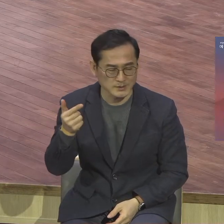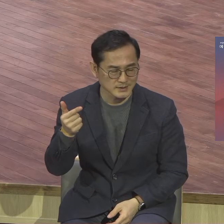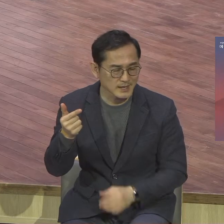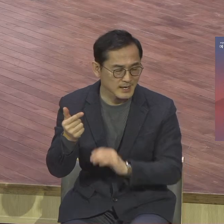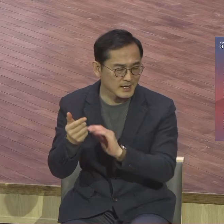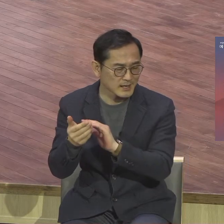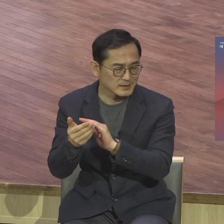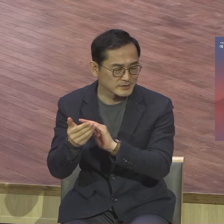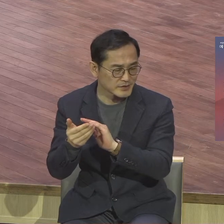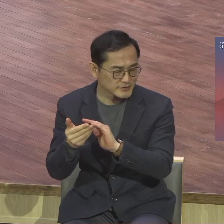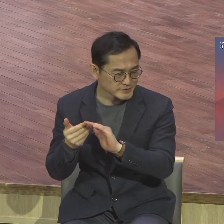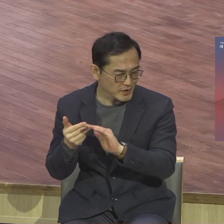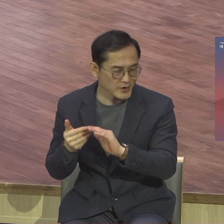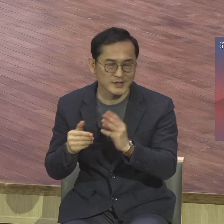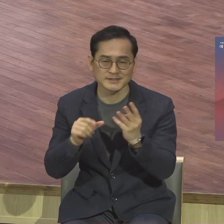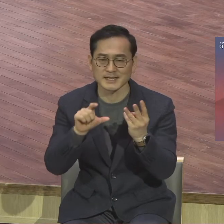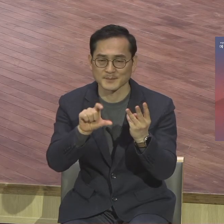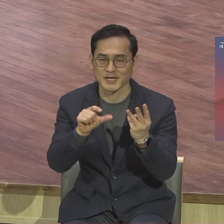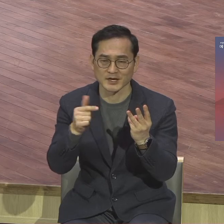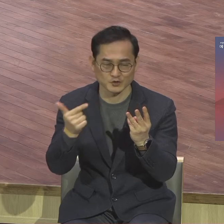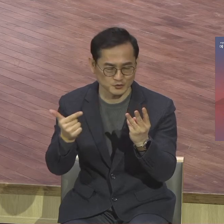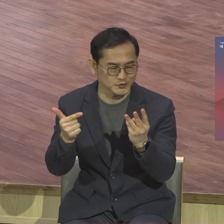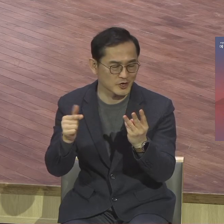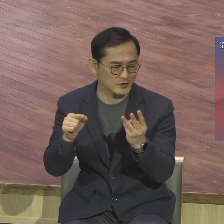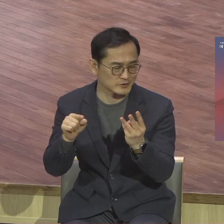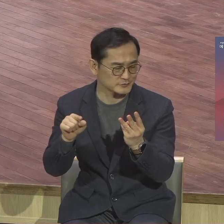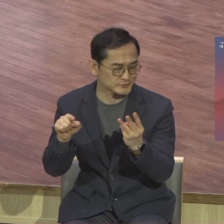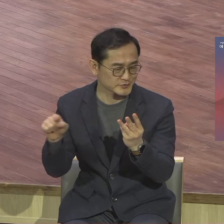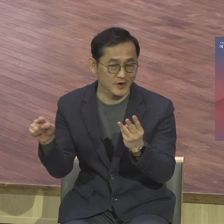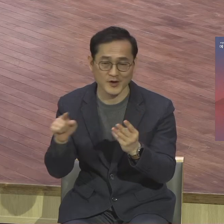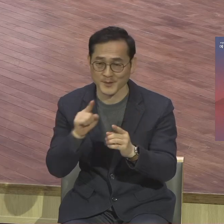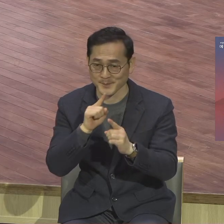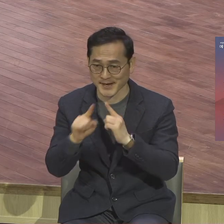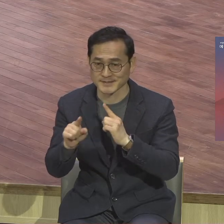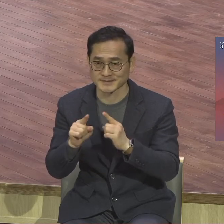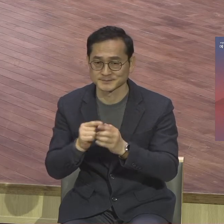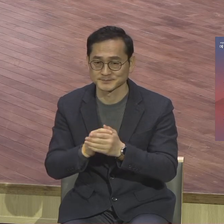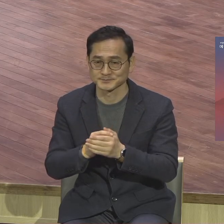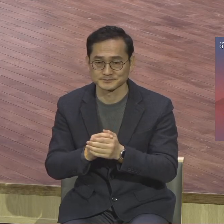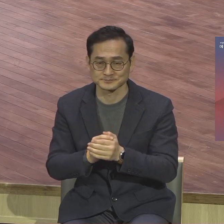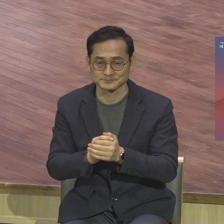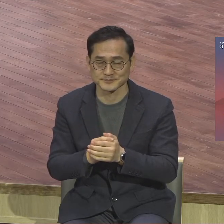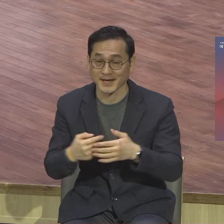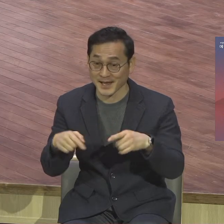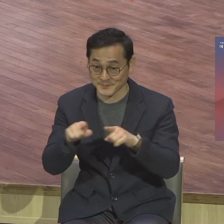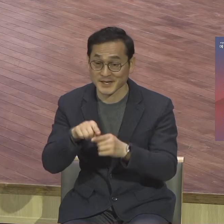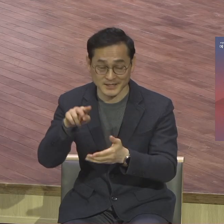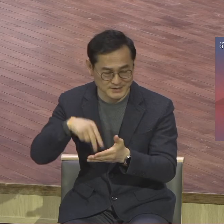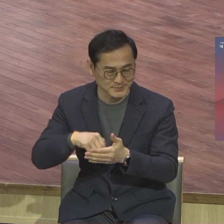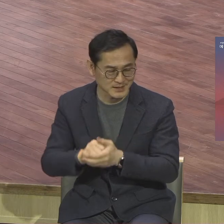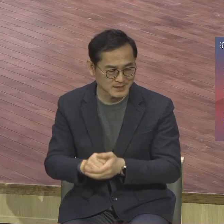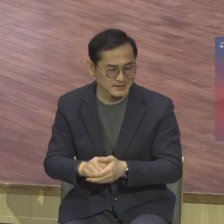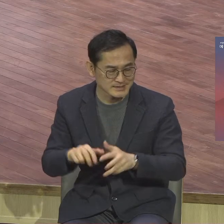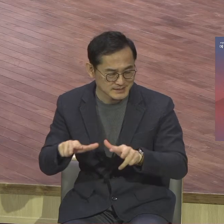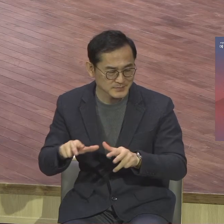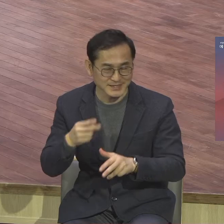송구 예배의 말씀을 드립니다 우리 같이 한음성으로 같이 있겠습니다 지금은 뒷무대가